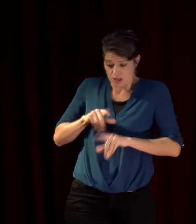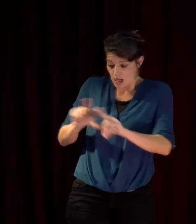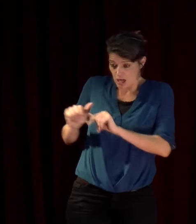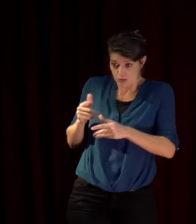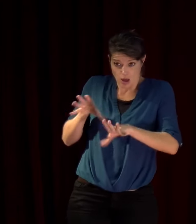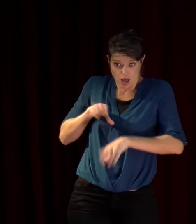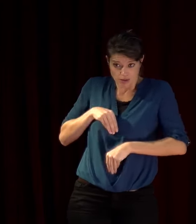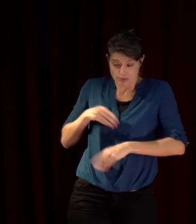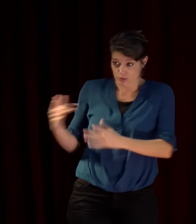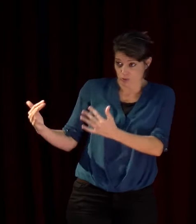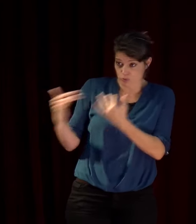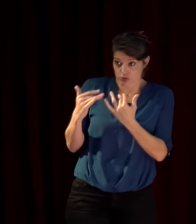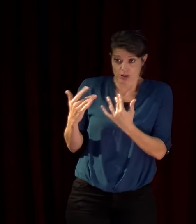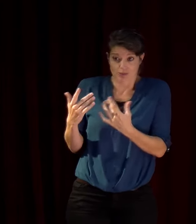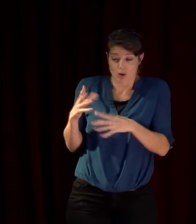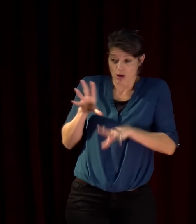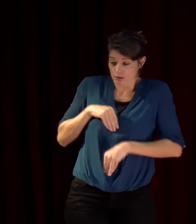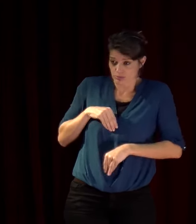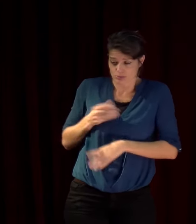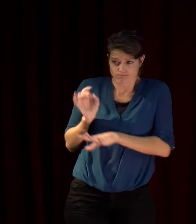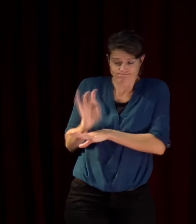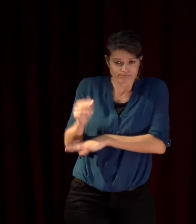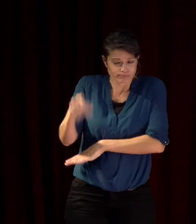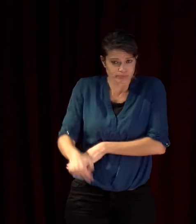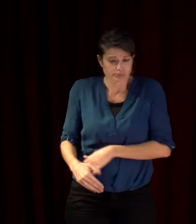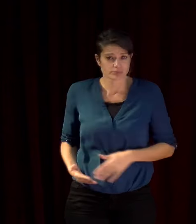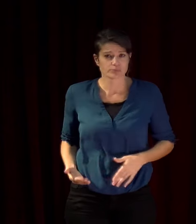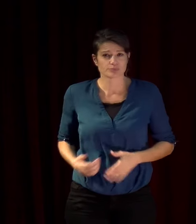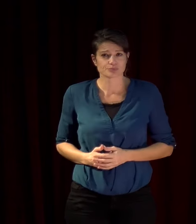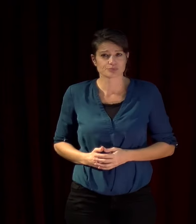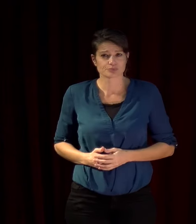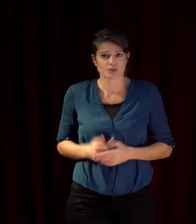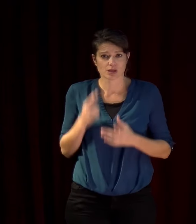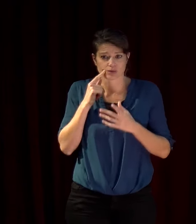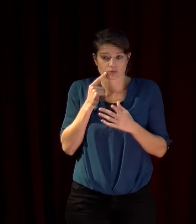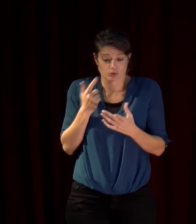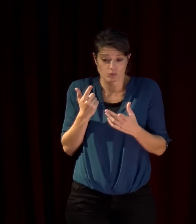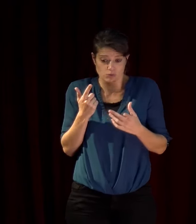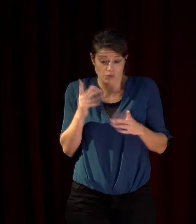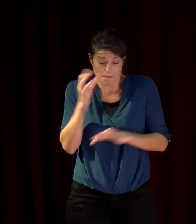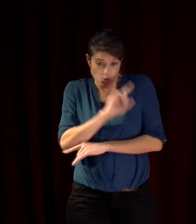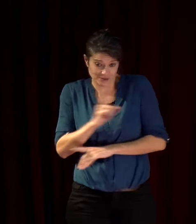'autre qui n'est pas annihilé il ne faut pas le réduire et l'oublier voilà